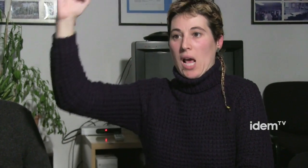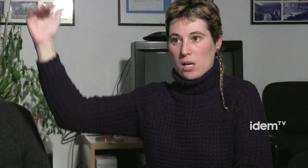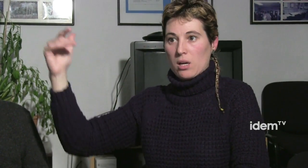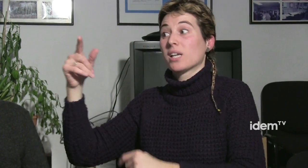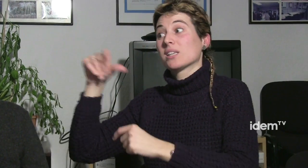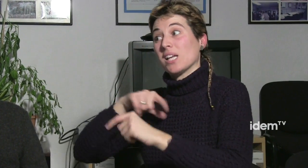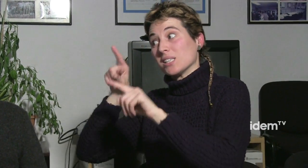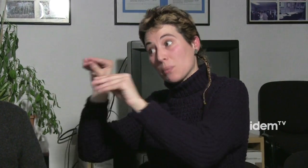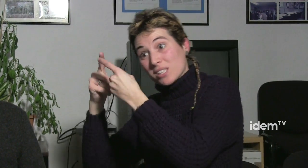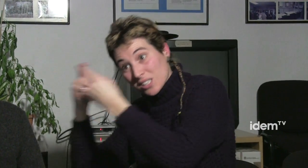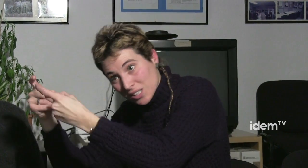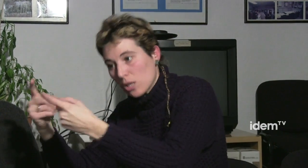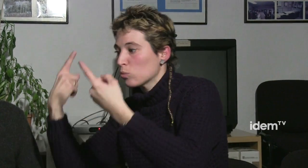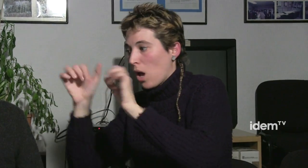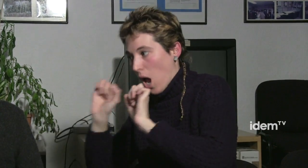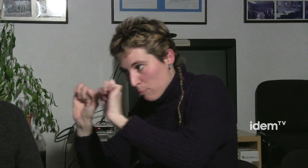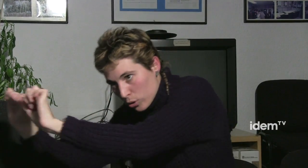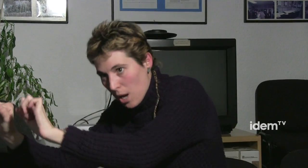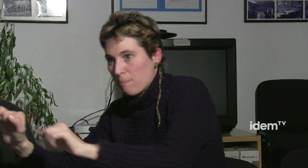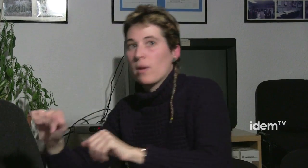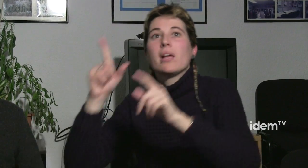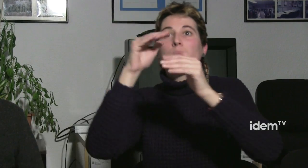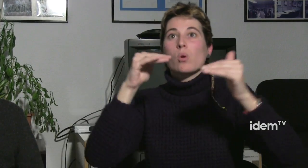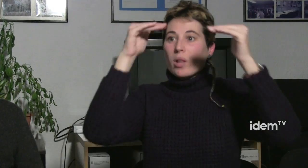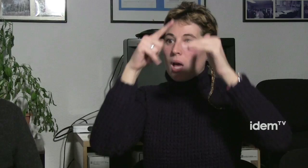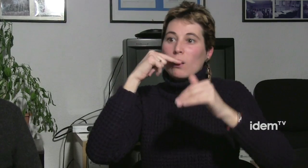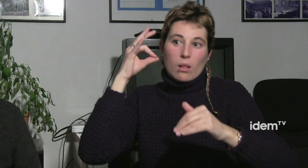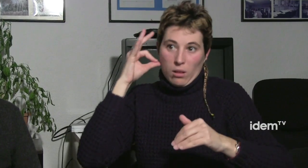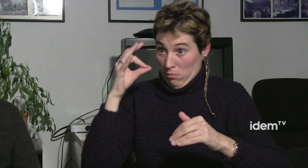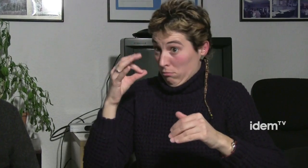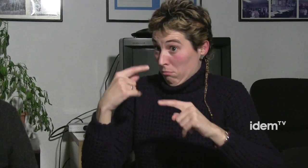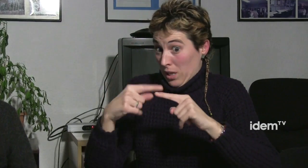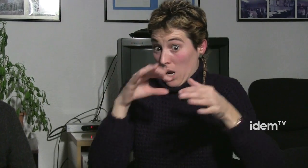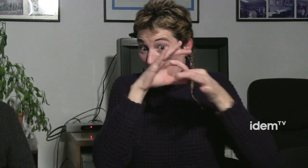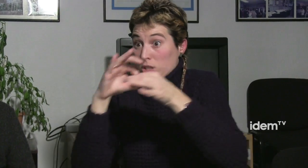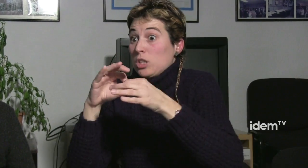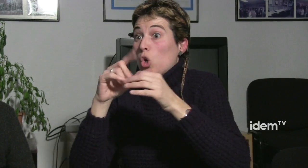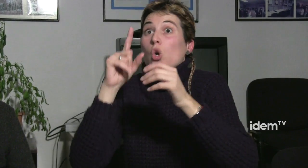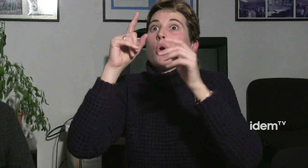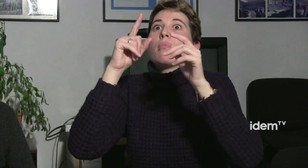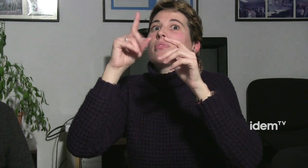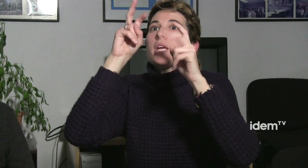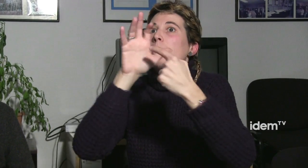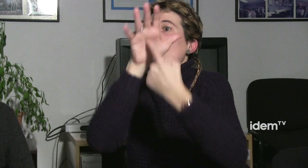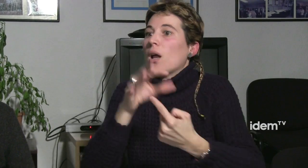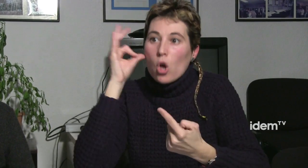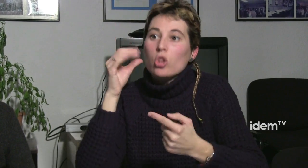per exemple en la situació de les persones grans doncs empenyem perquè puguin perquè puguin conèixer què